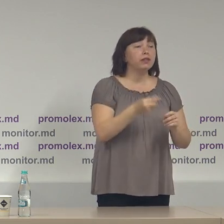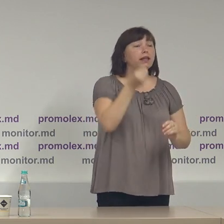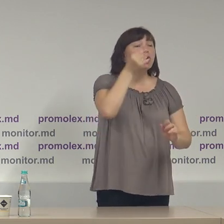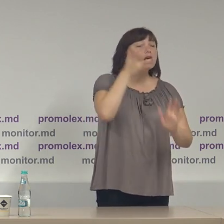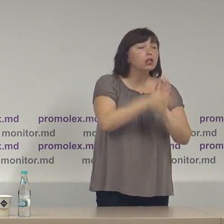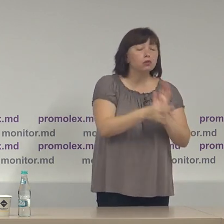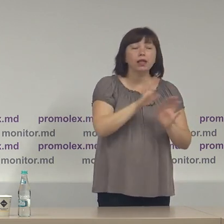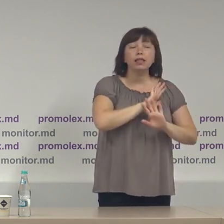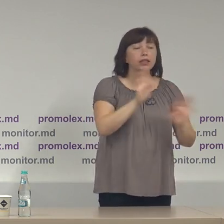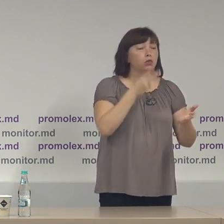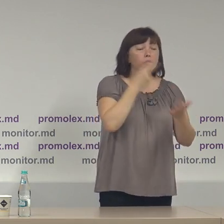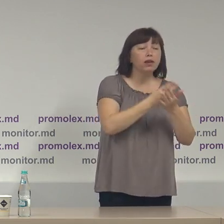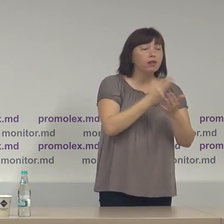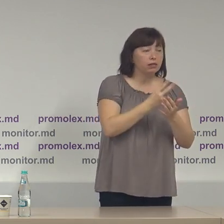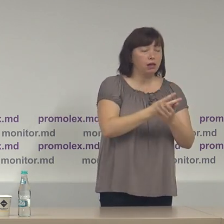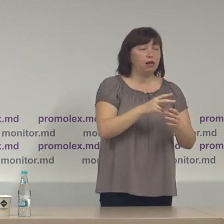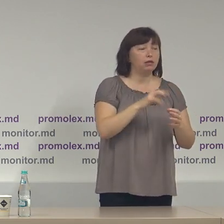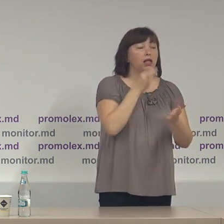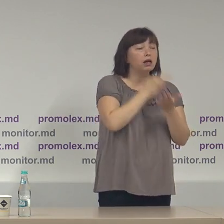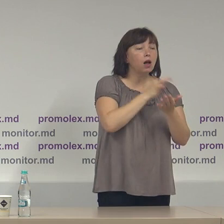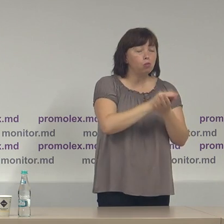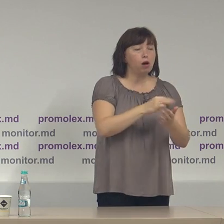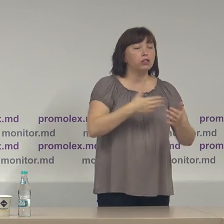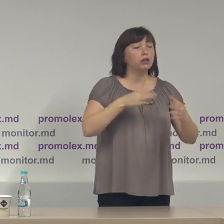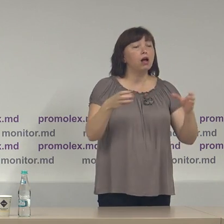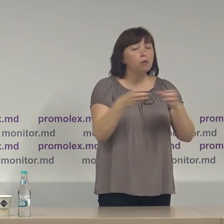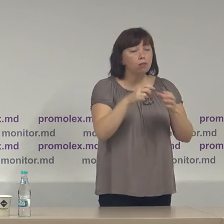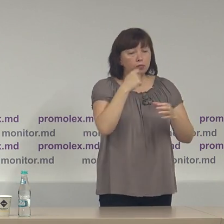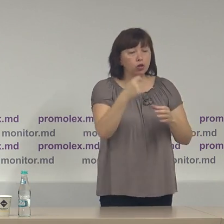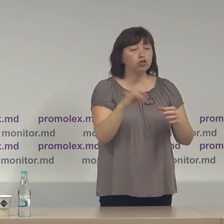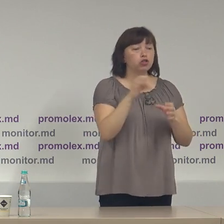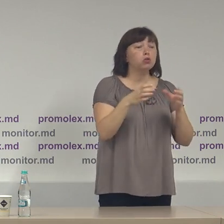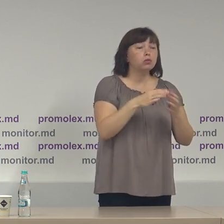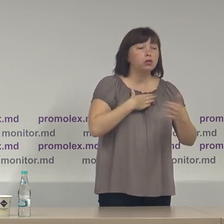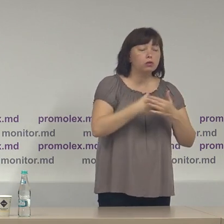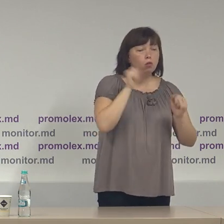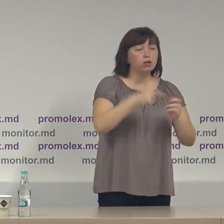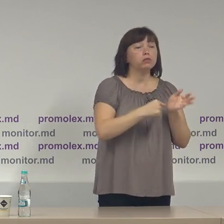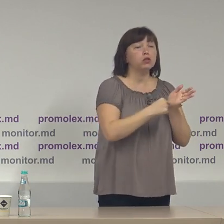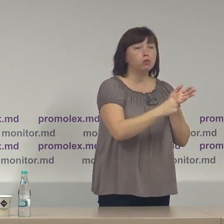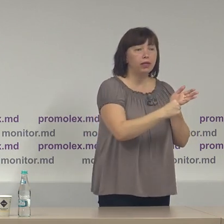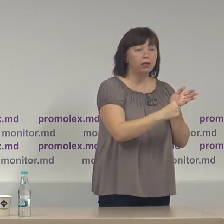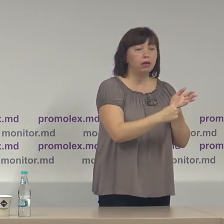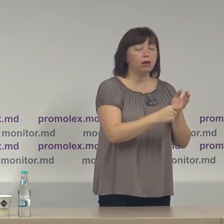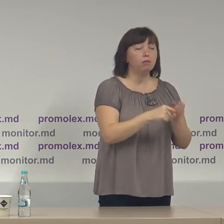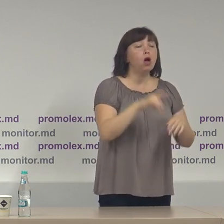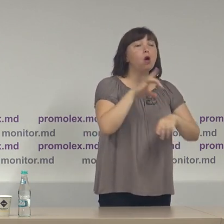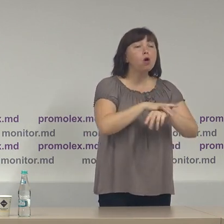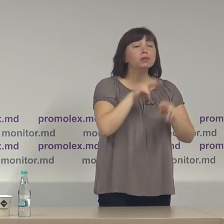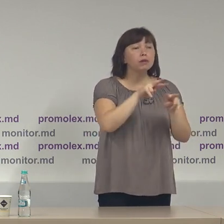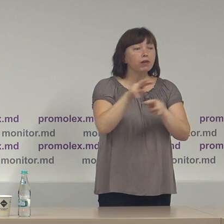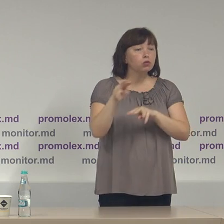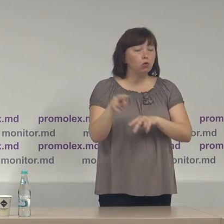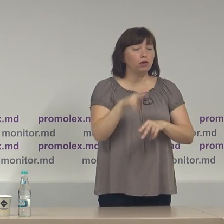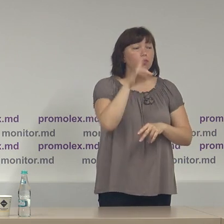nereflectate în rapoartele financiare ale grupurilor de inițiative putem să subliniem că observatorii